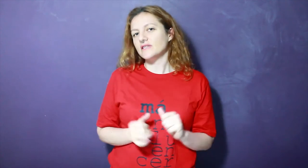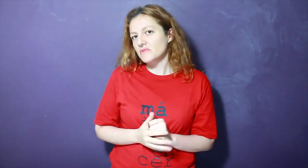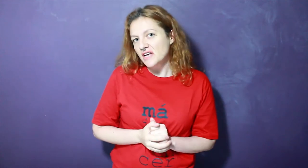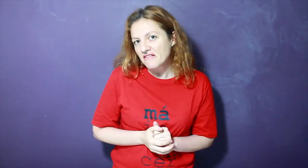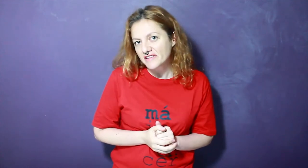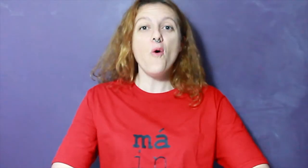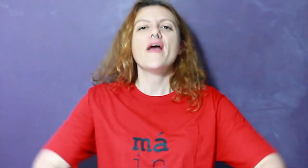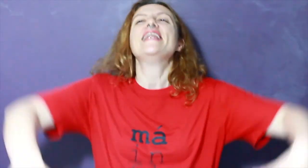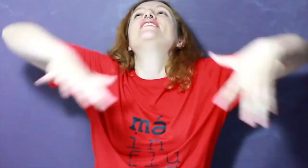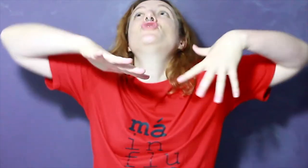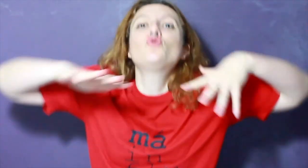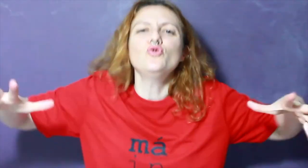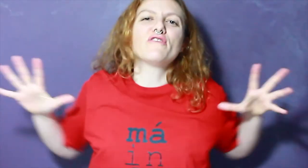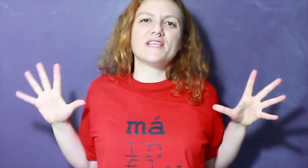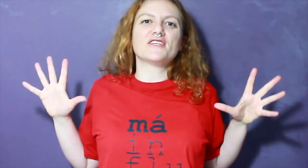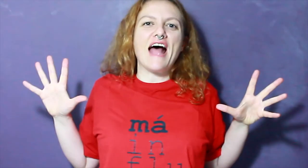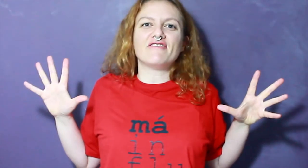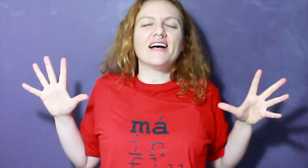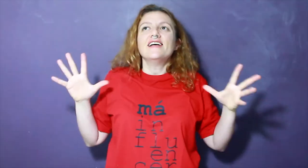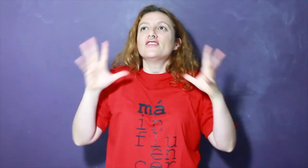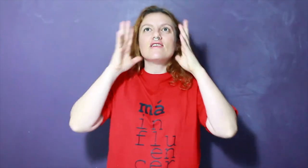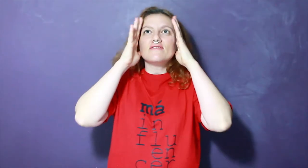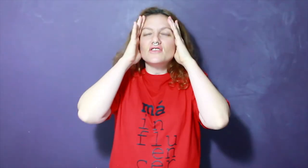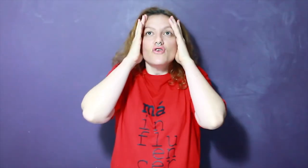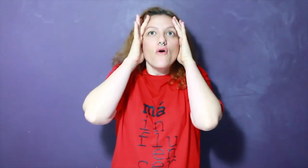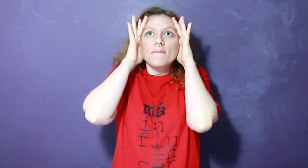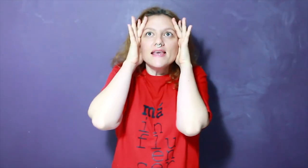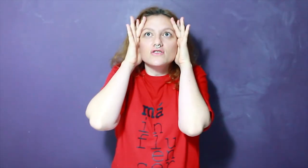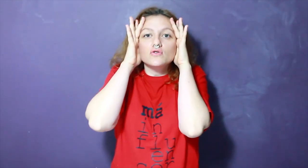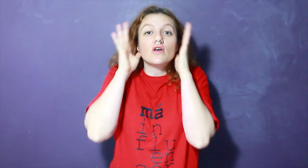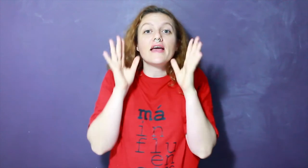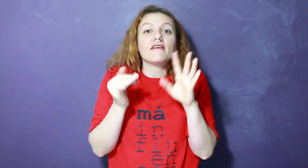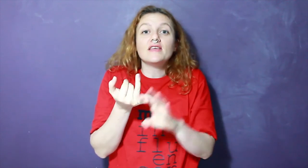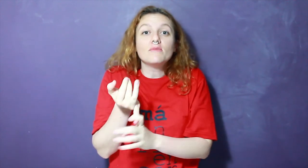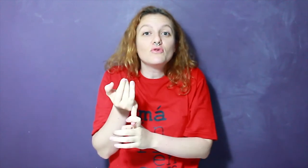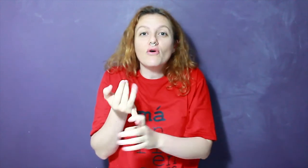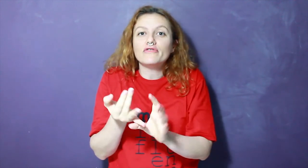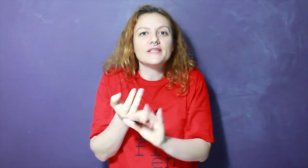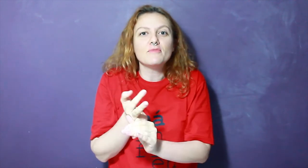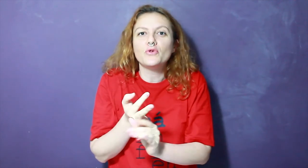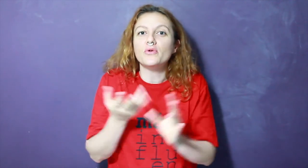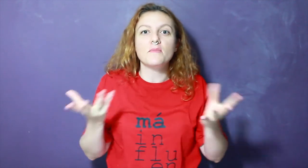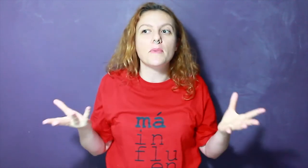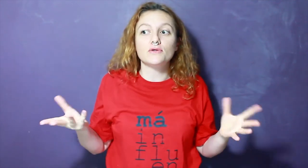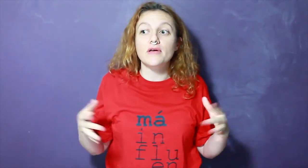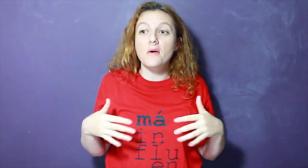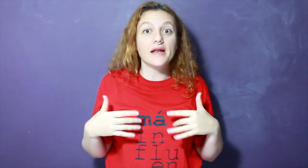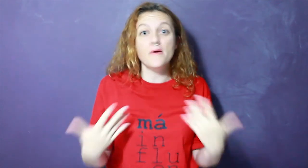você imaginava. Ou ele é tudo o que você imaginava. Nossa, você sonhou. É bem isso. Só que aí a vida mudou. Você mudou. O tempo passou. E agora não